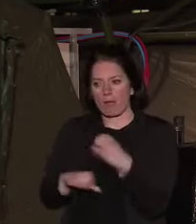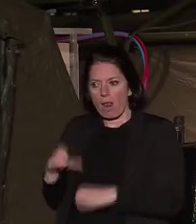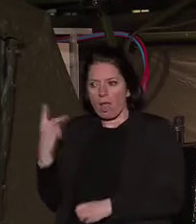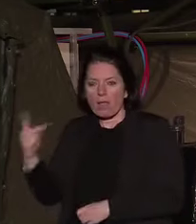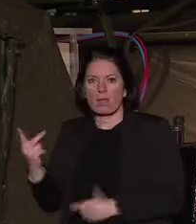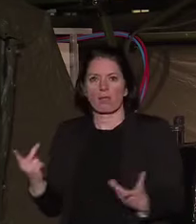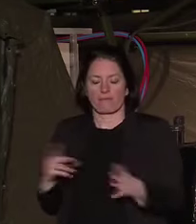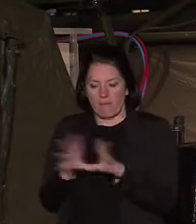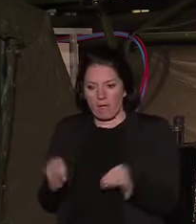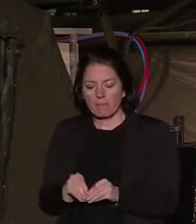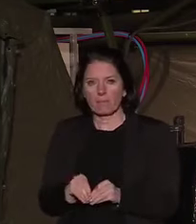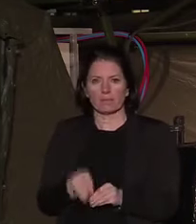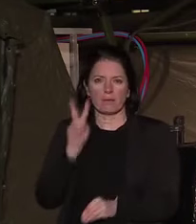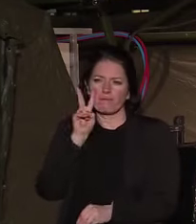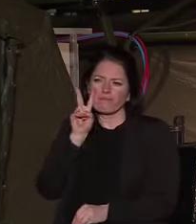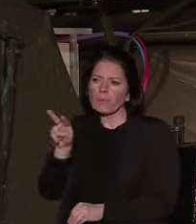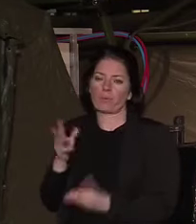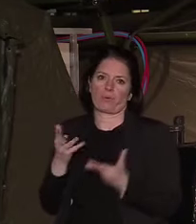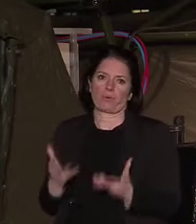Je l vu aujourd'hui avec beaucoup de force.